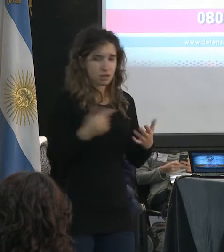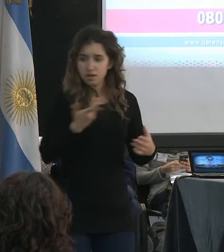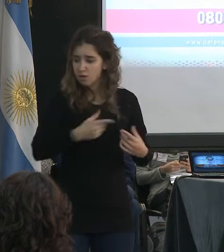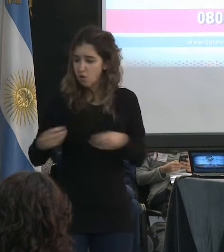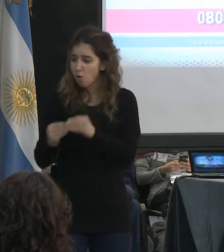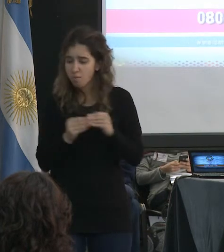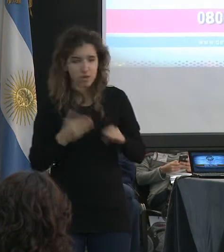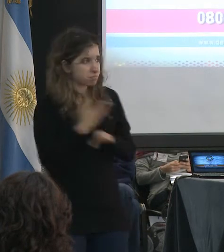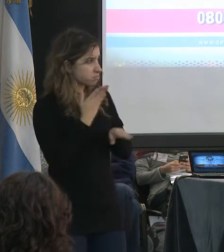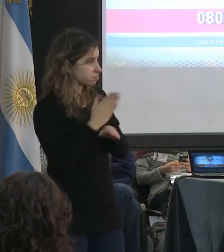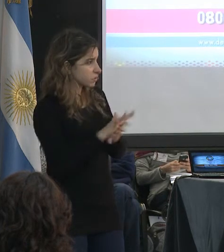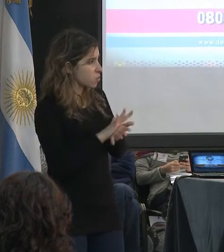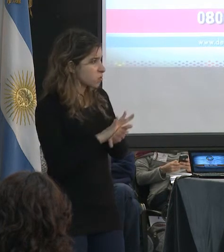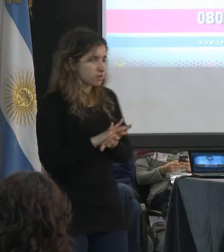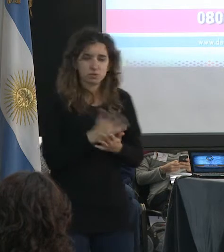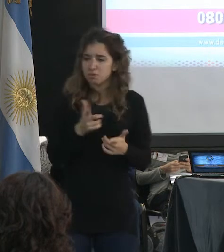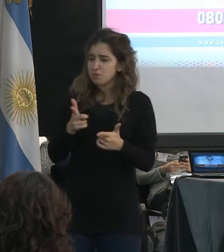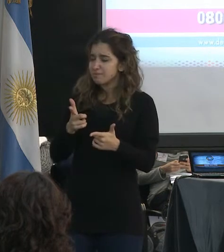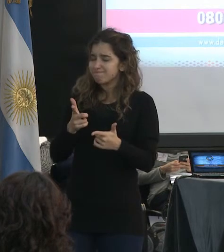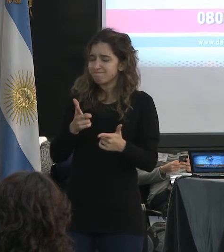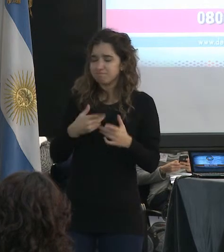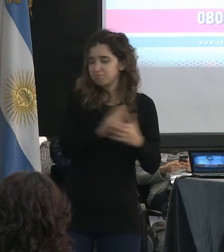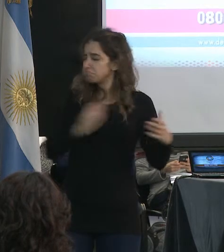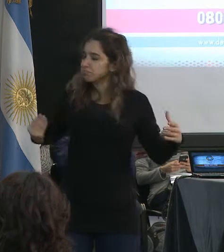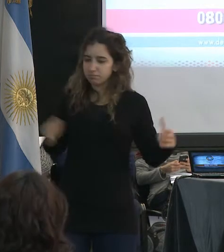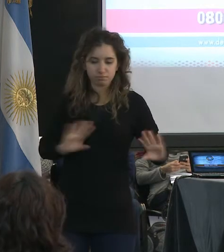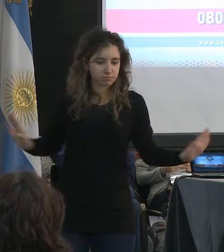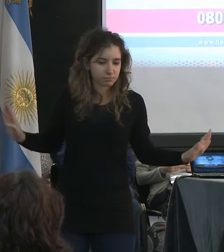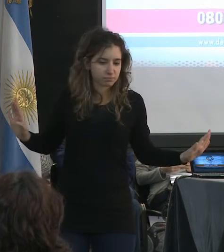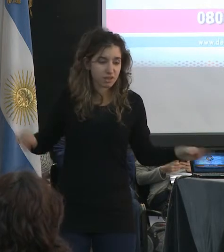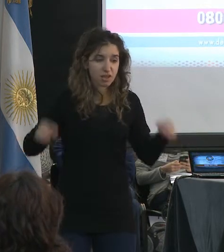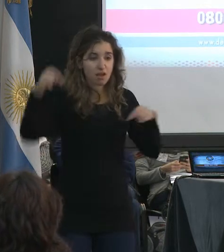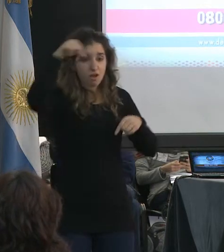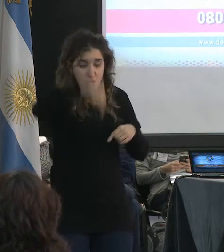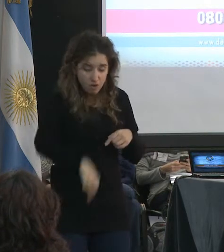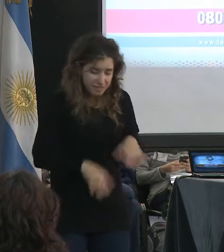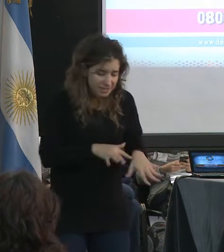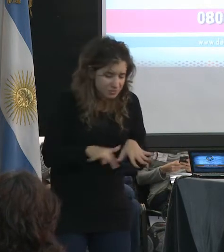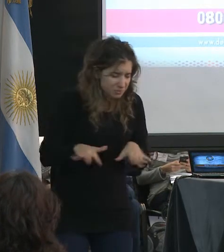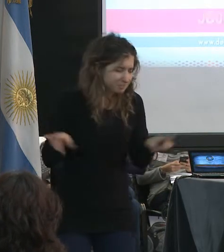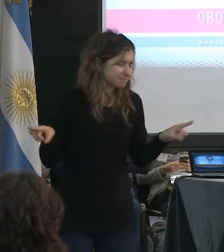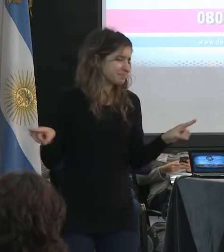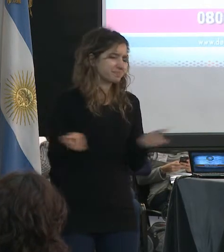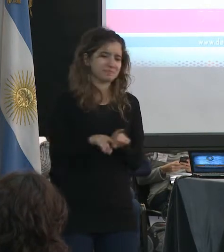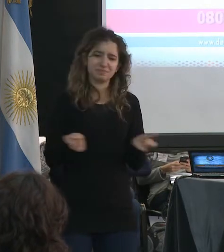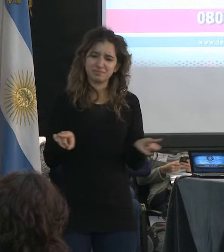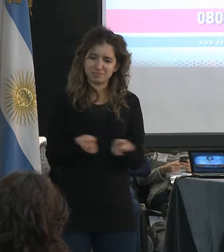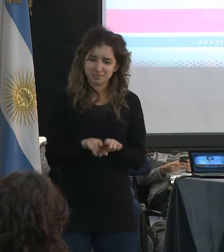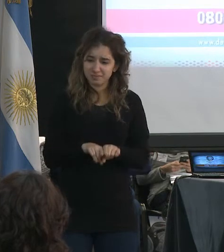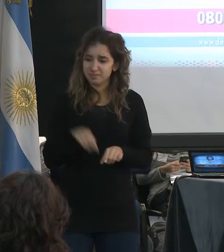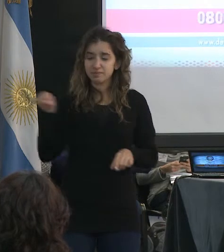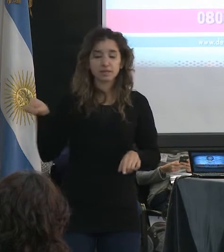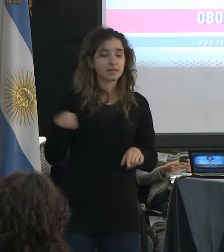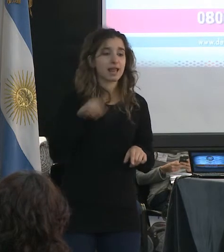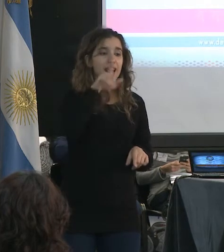la ilegalidad. Me fui. Y hoy en día estamos prácticamente igual. Más aún en La Plata nosotros tenemos la frecuencia